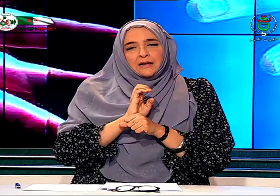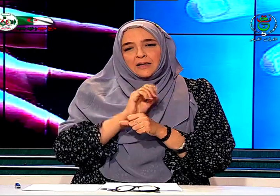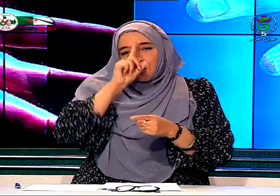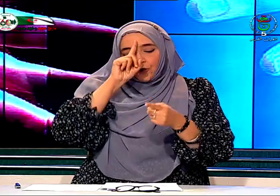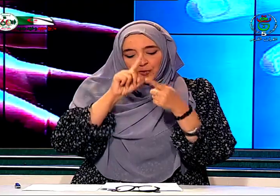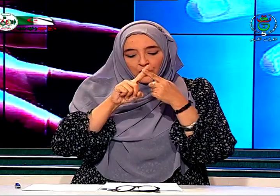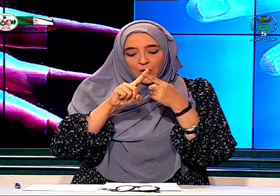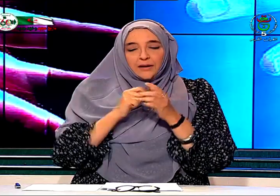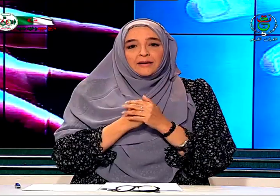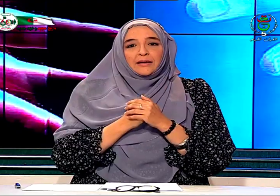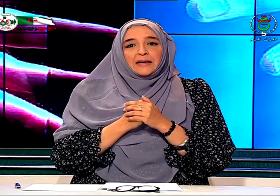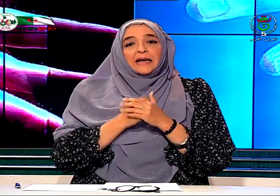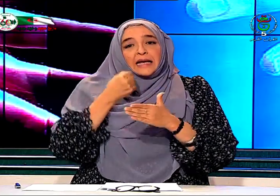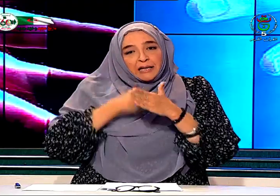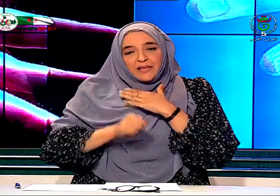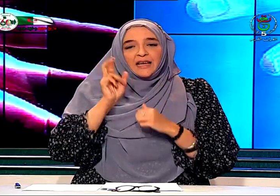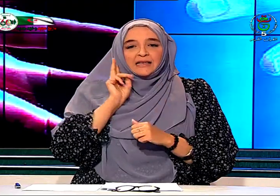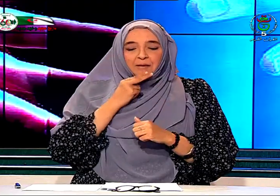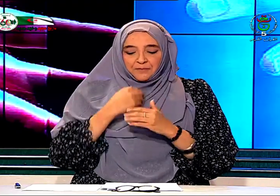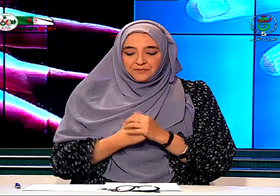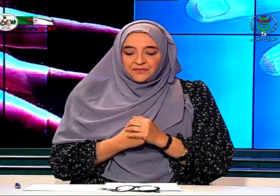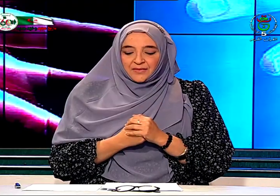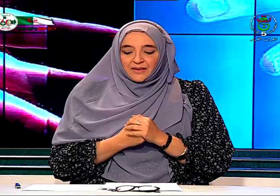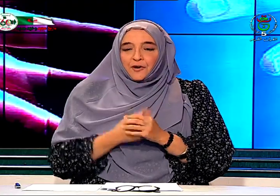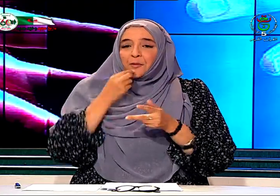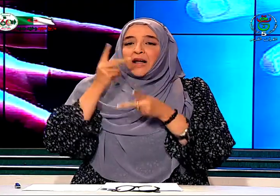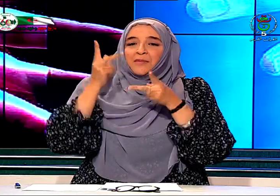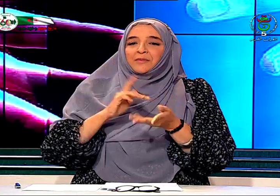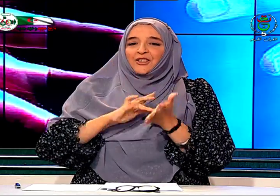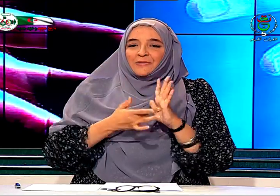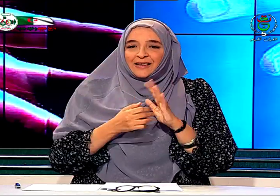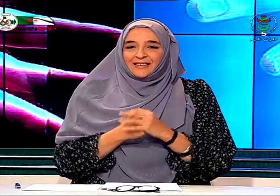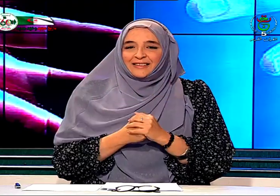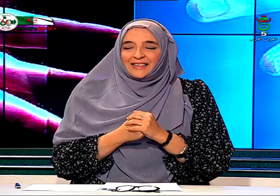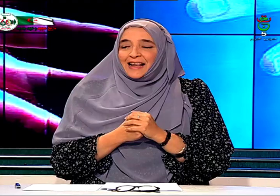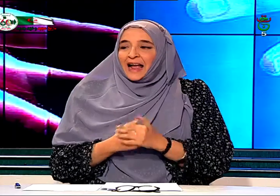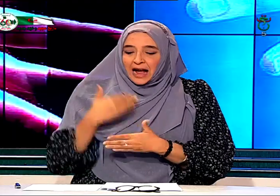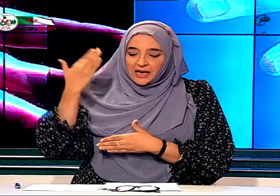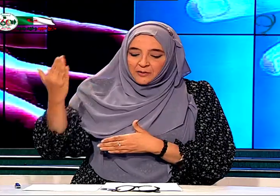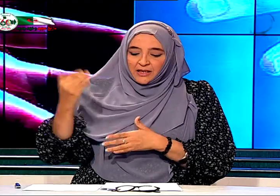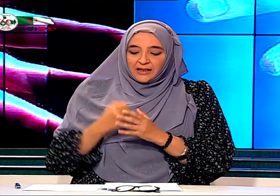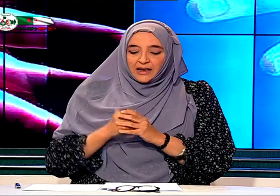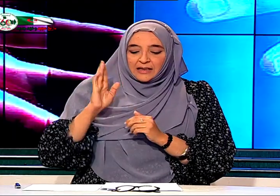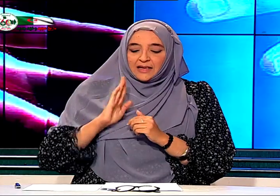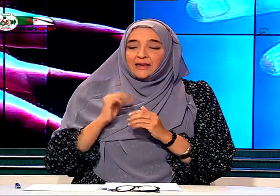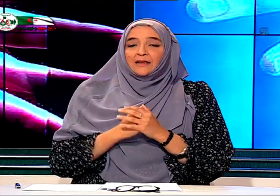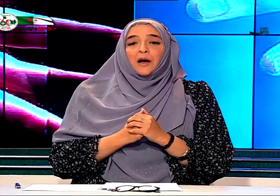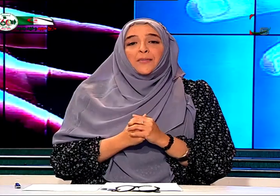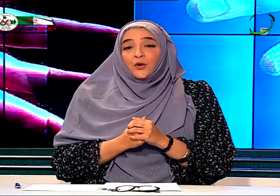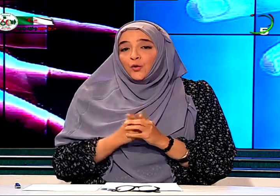ستكون بعنوان ابني أصم فمرحبا بالجميع على يميني السيدة بن نور